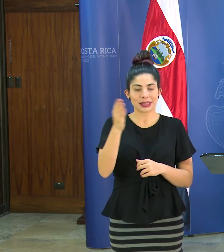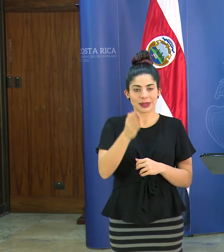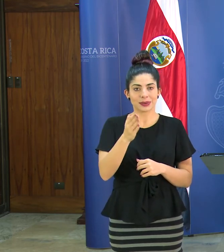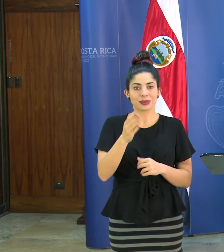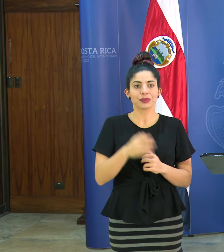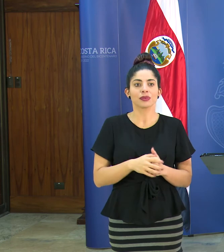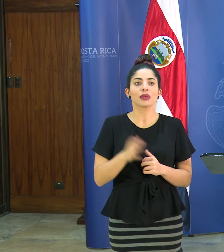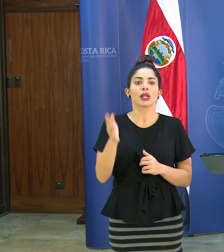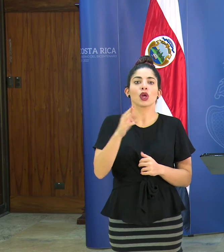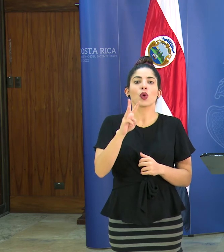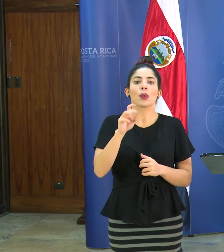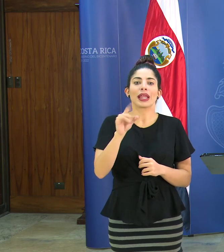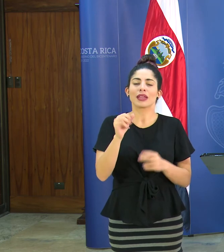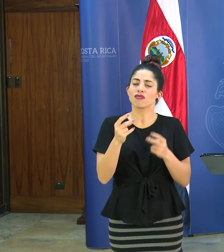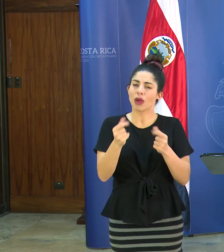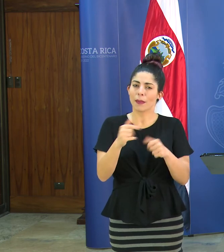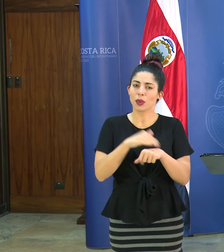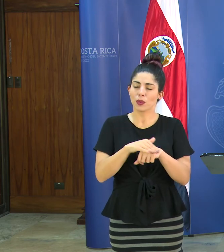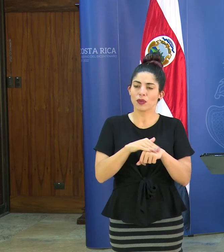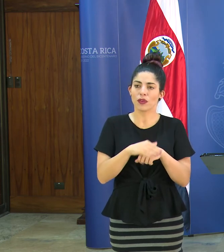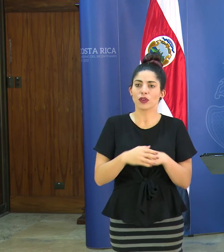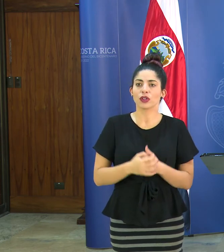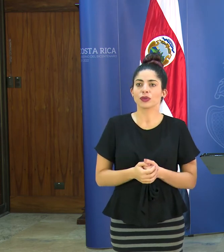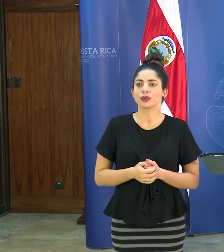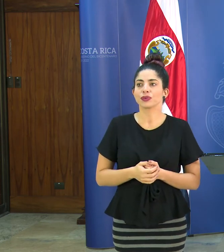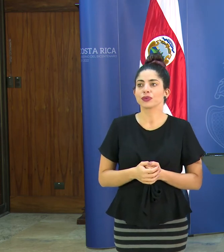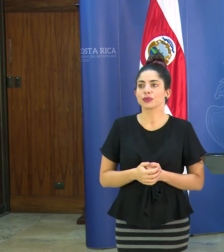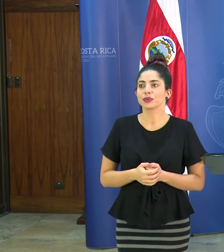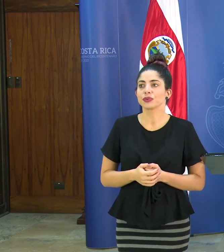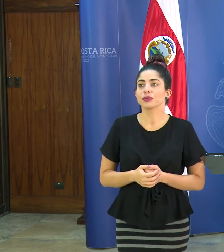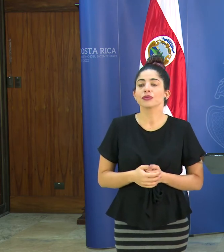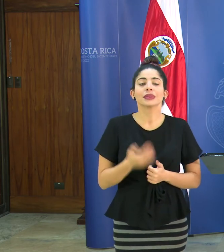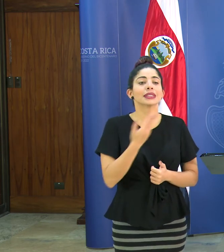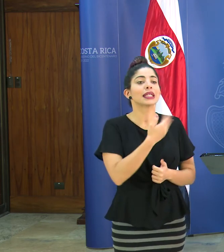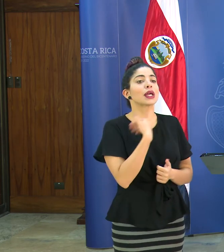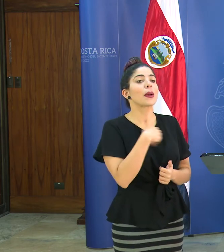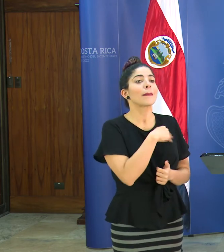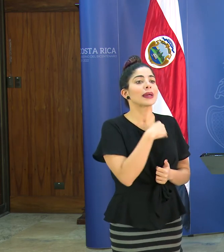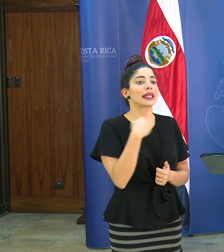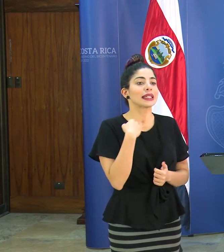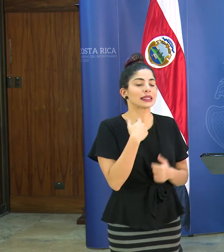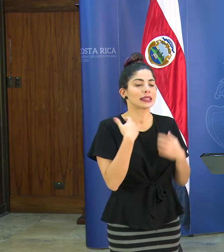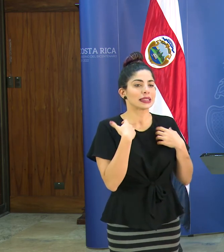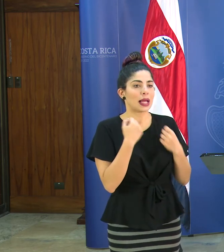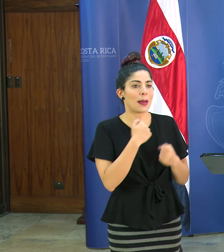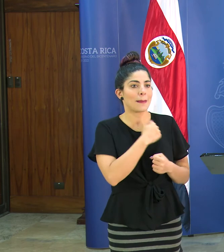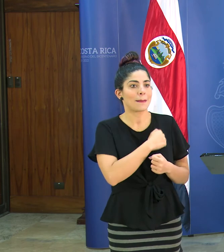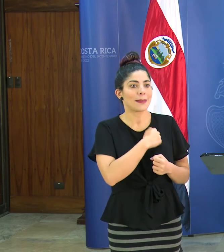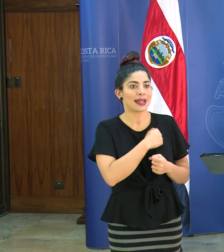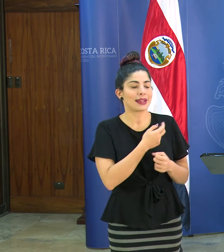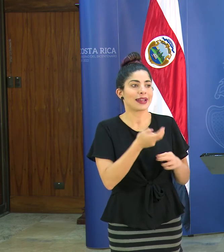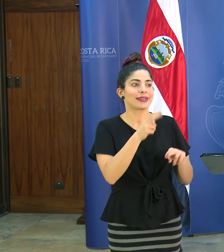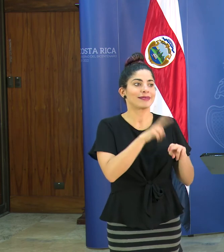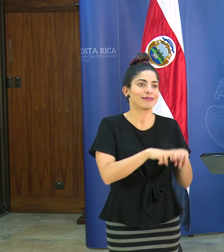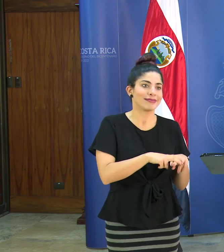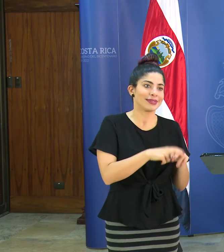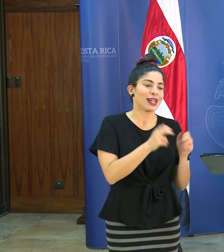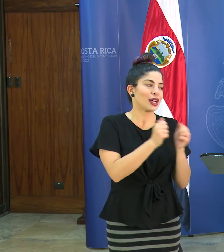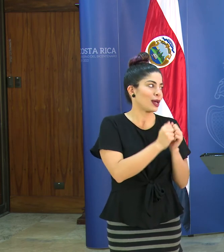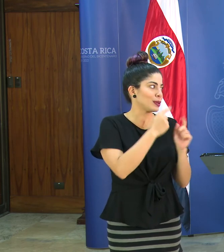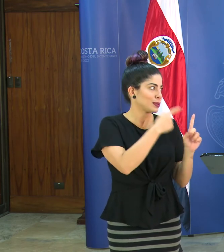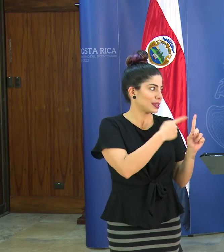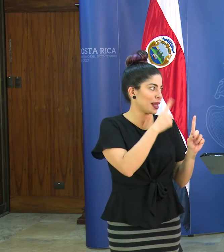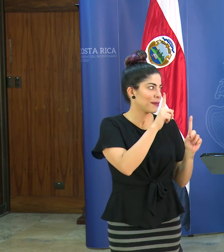y Wendy muy rápido por favor colegas les agradezco señor ministro solo perdón que lo dice que se sentara es como usted